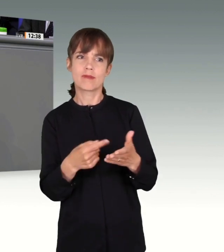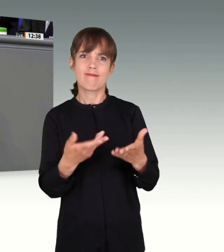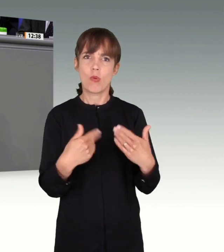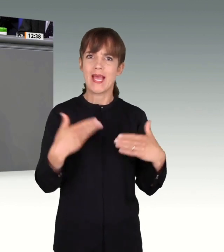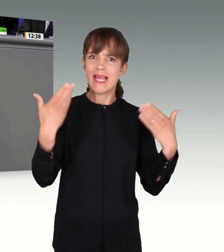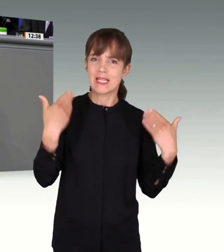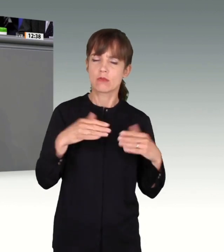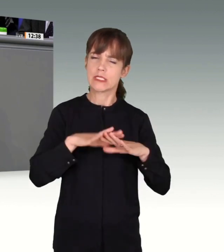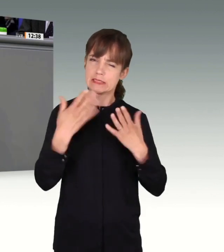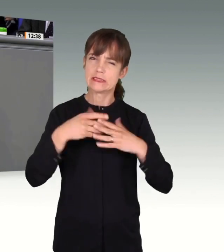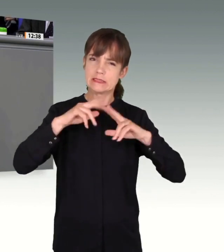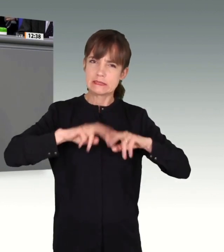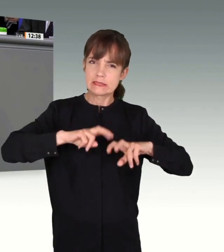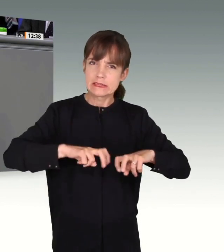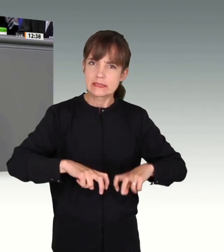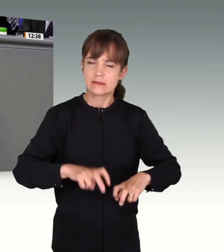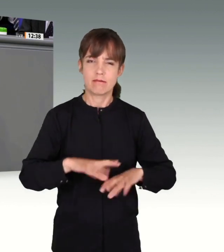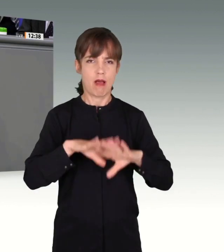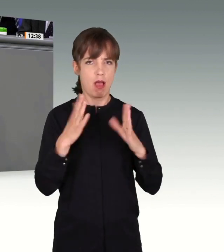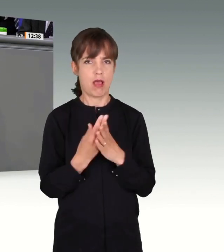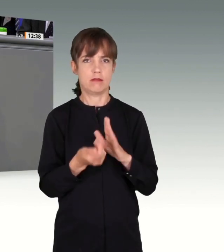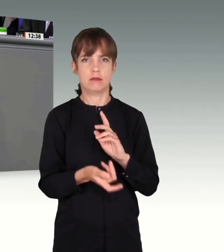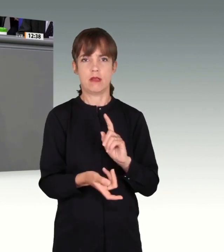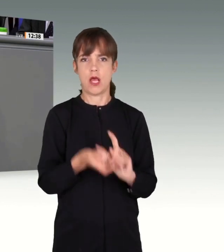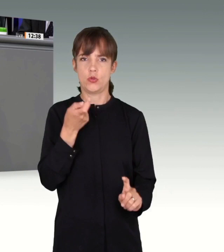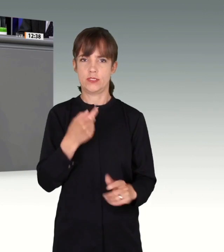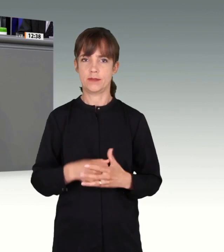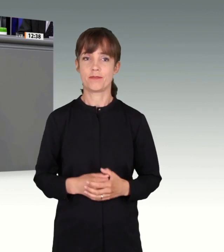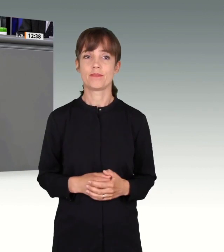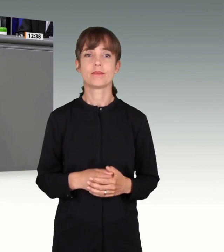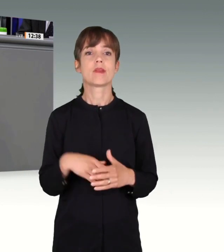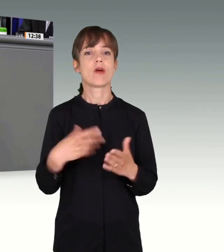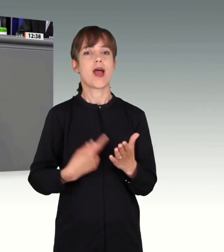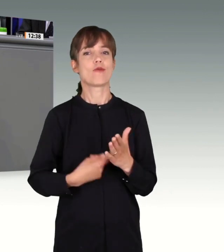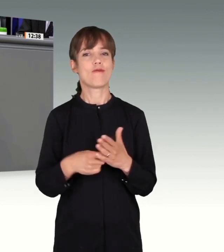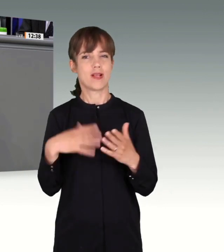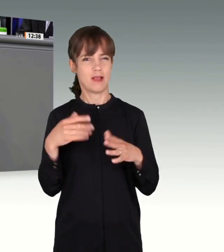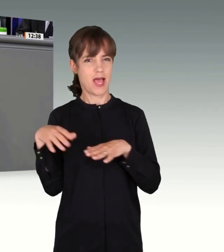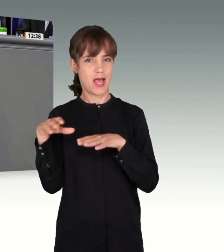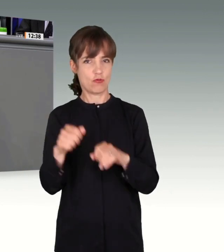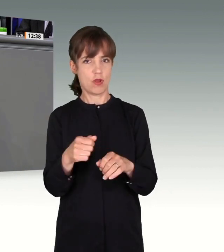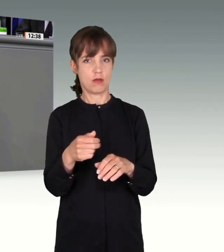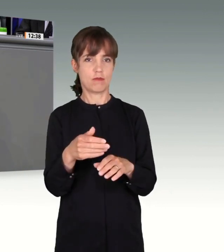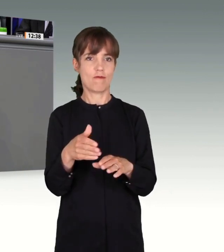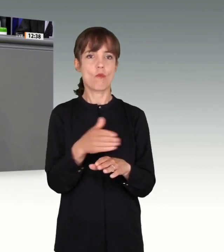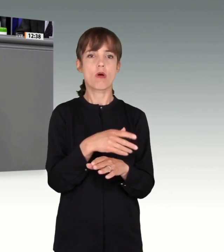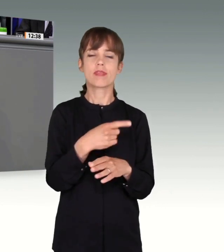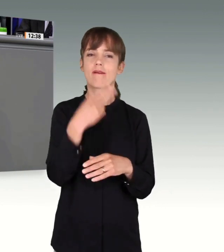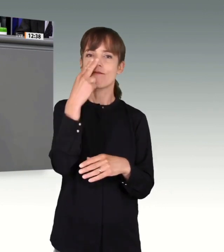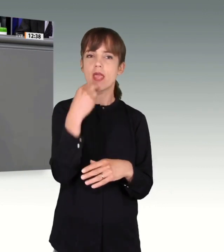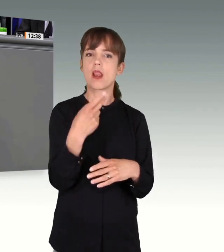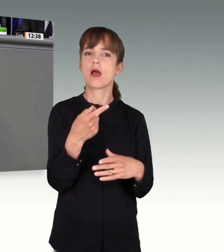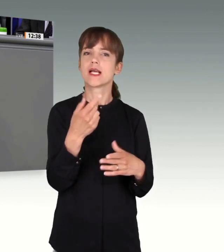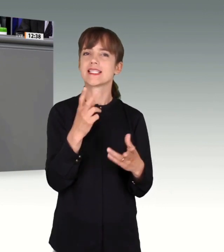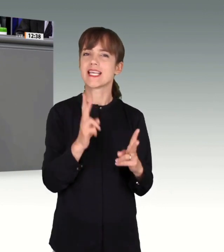Wir hatten den Anspruch, die im Vorfeld des Anschlags begangenen Fehler der Sicherheitsbehörden konkret